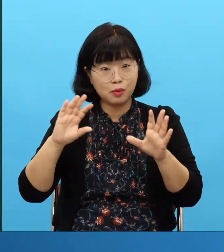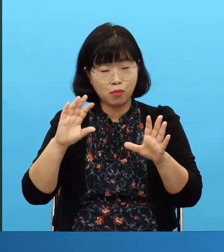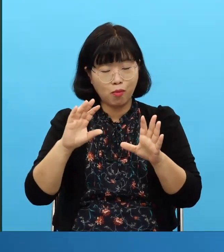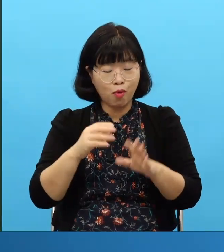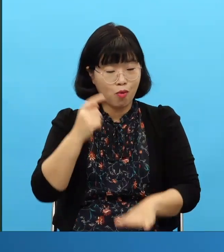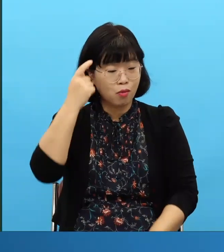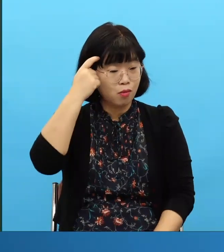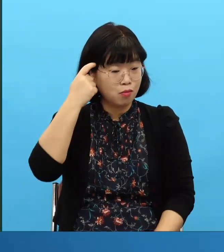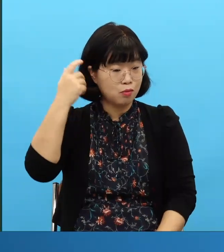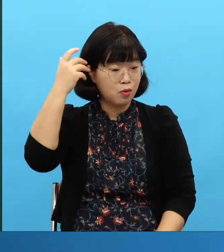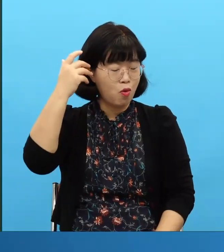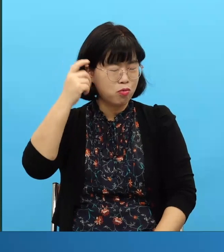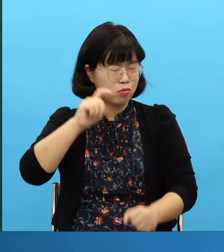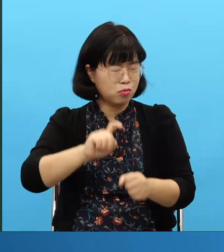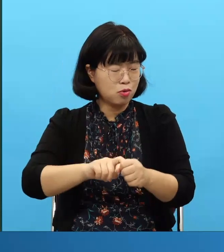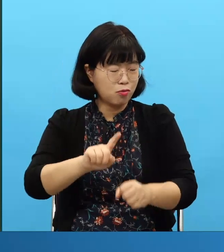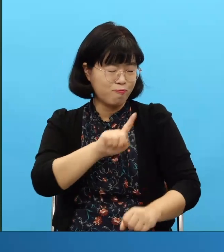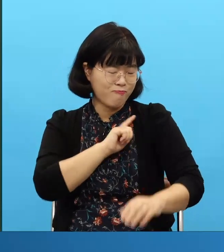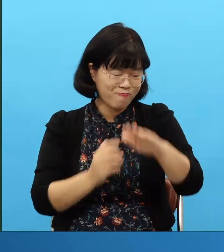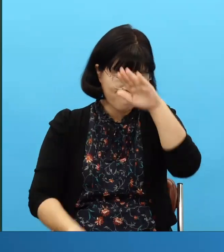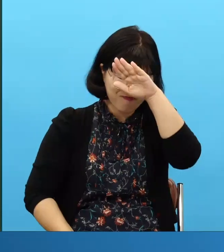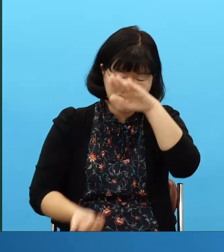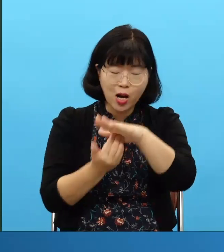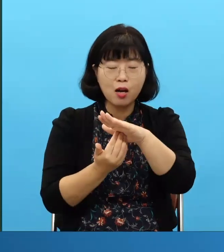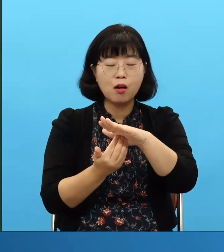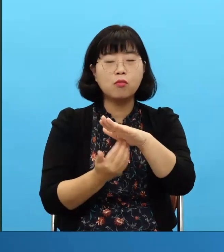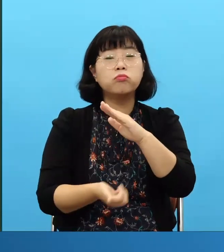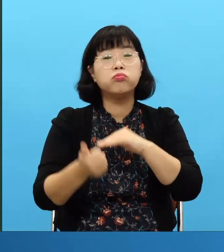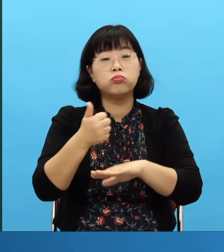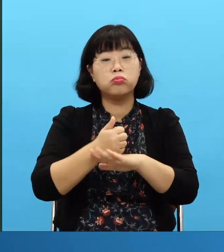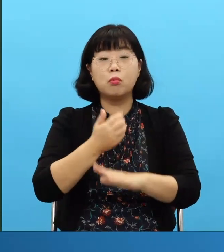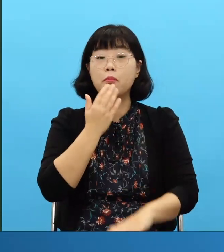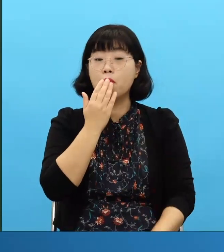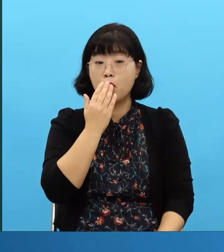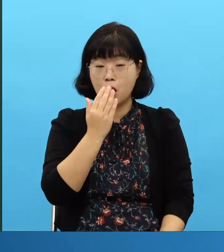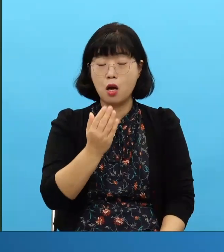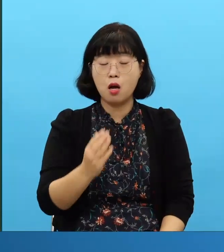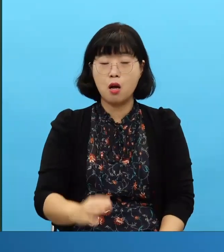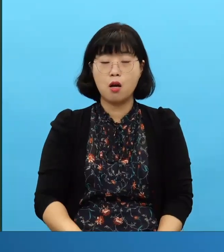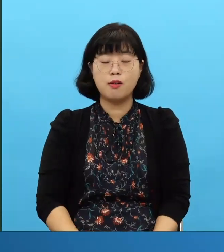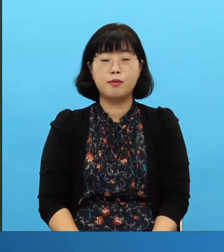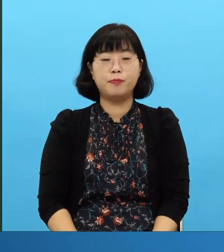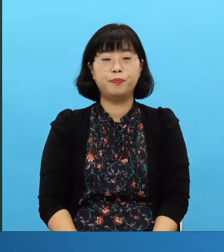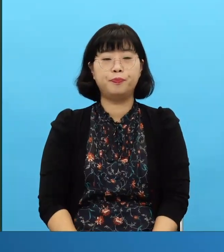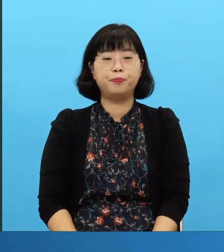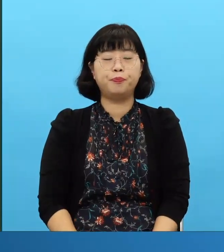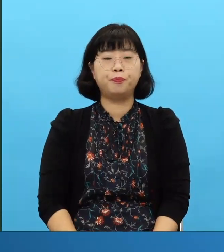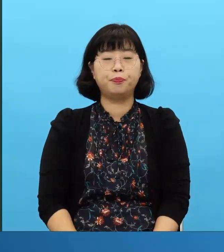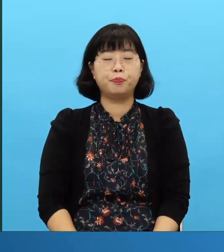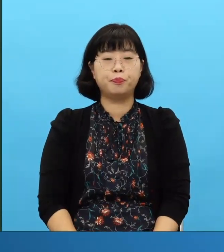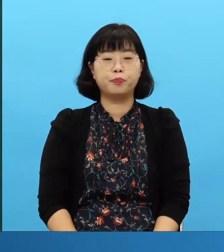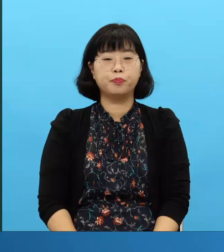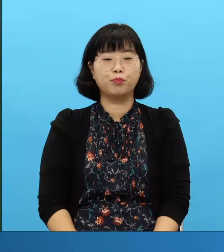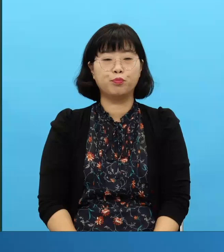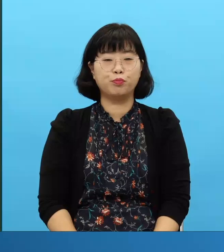esa